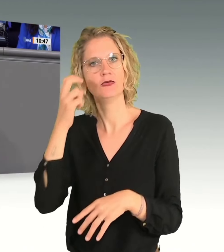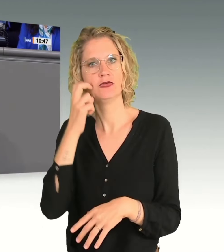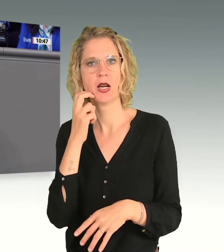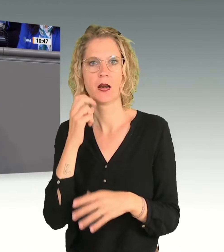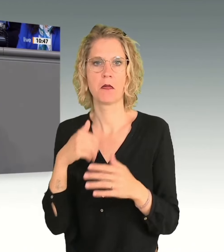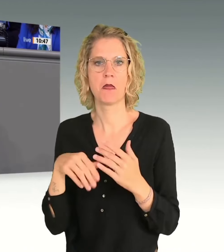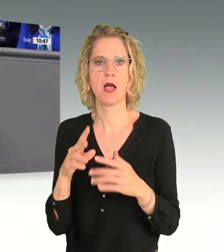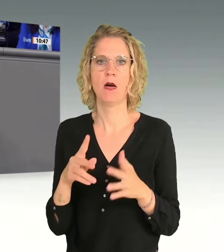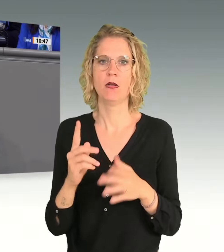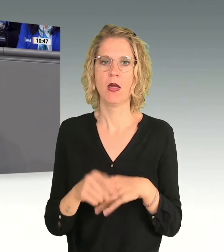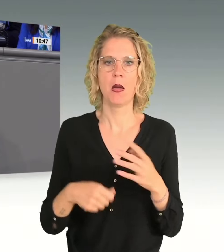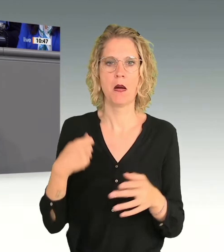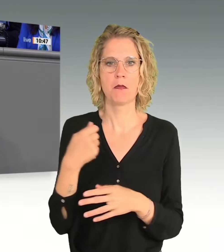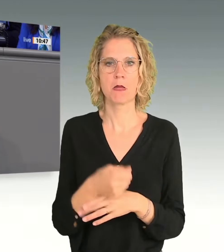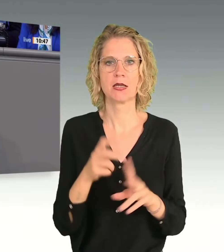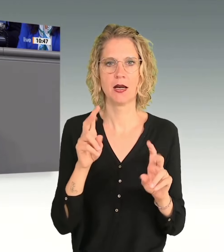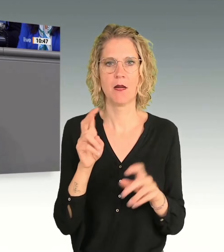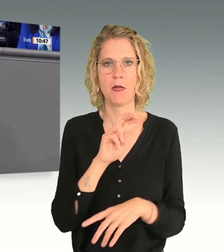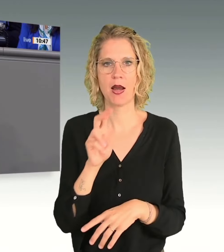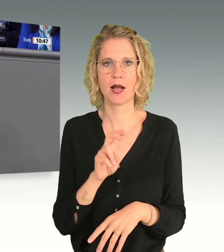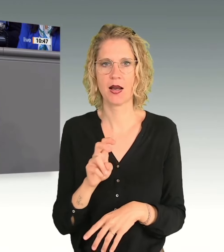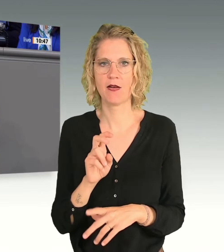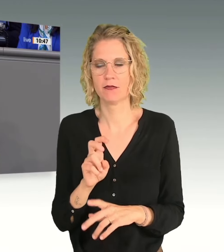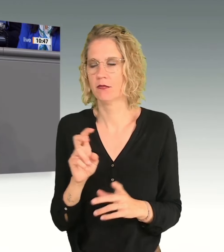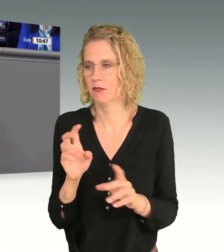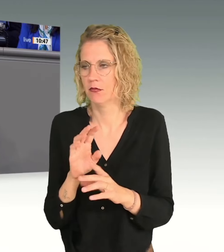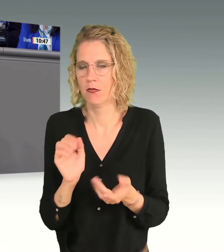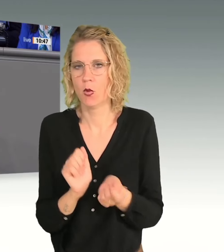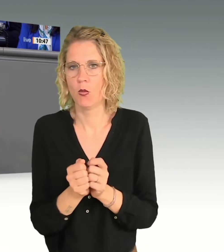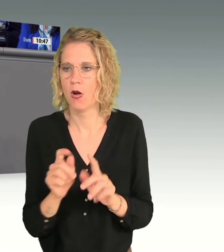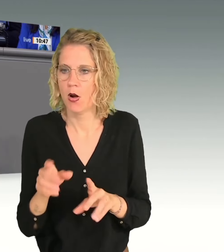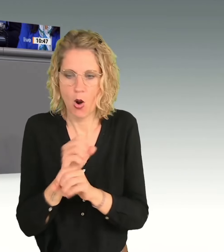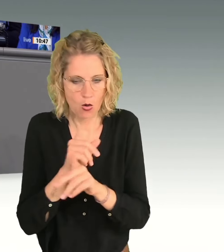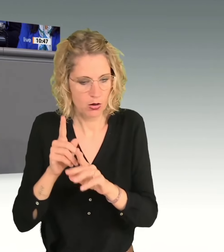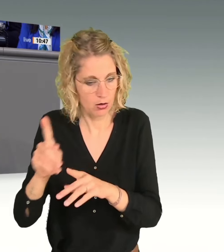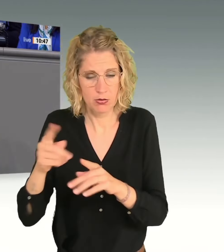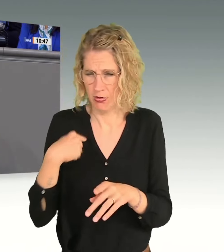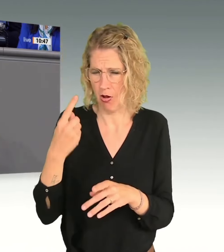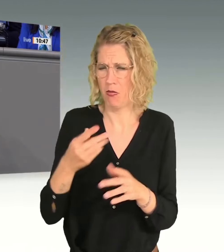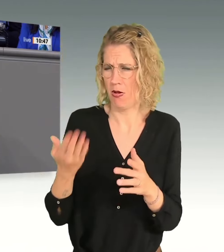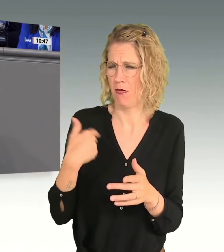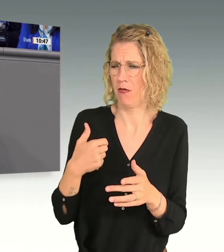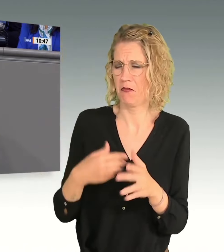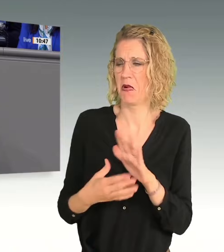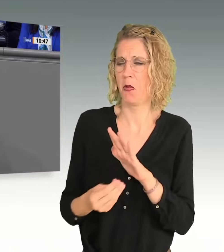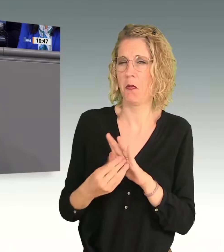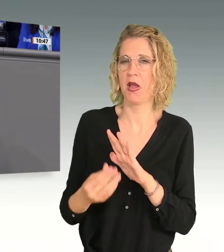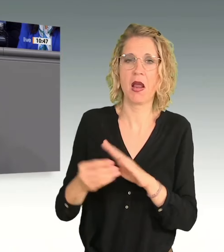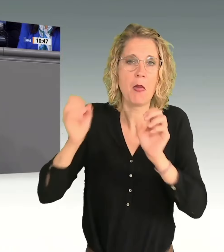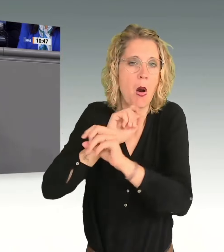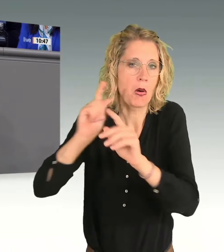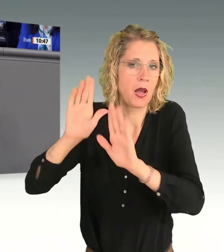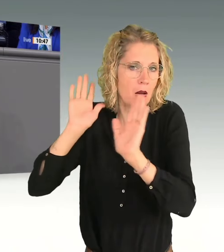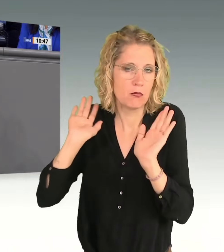Haben Sie ordentlich von uns wohl abgeschrieben. Aber wenn es hilft, dann bin ich bereit, das sportlich und vom Ergebnis her zu sehen. Eins ist aber